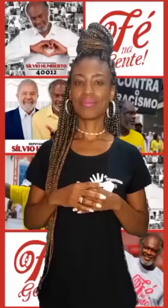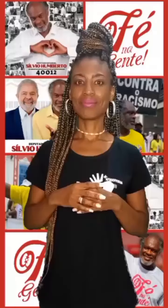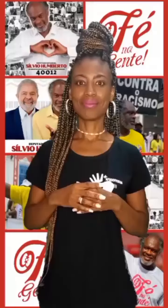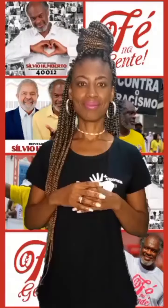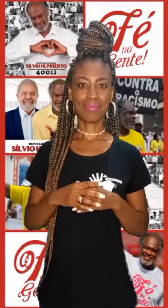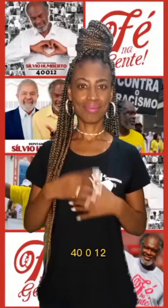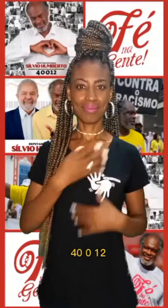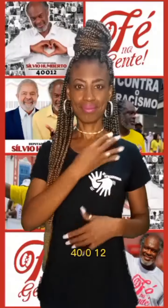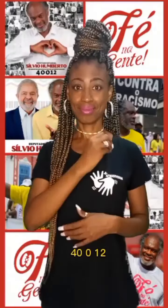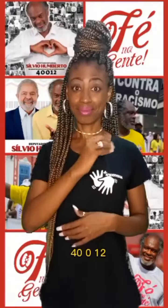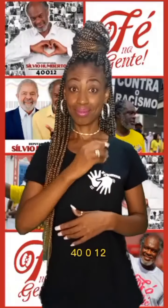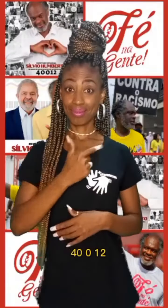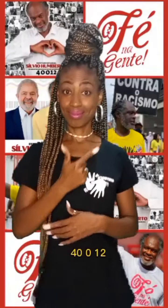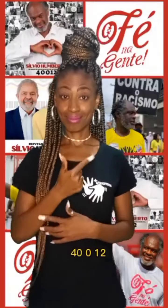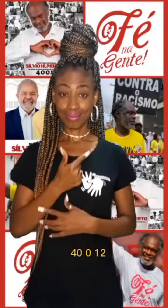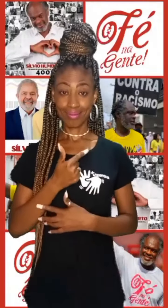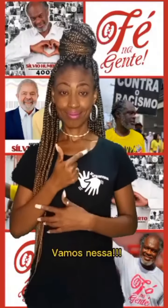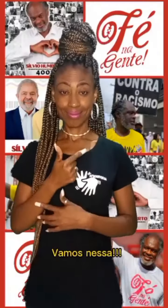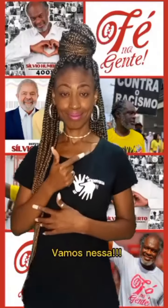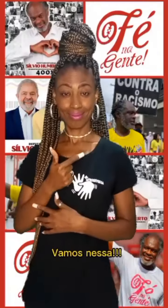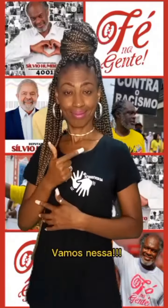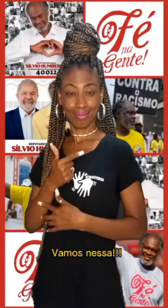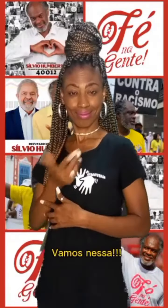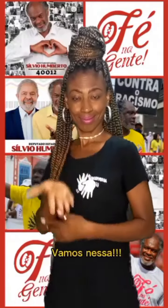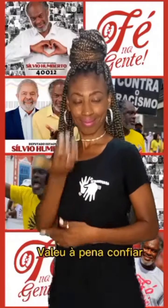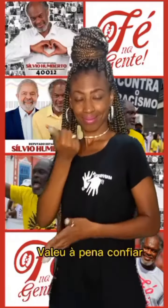40, 0, 12, vamos testar!